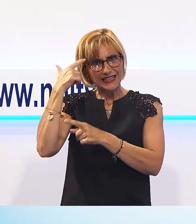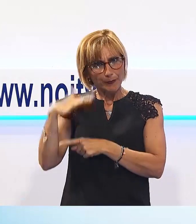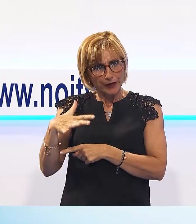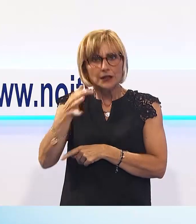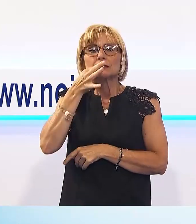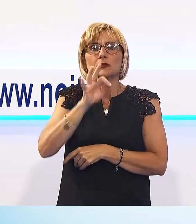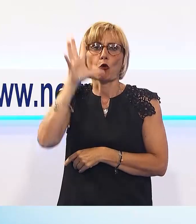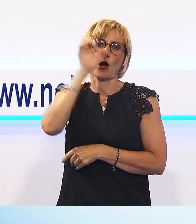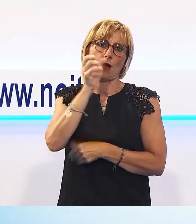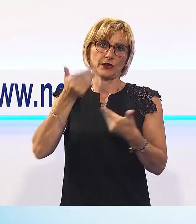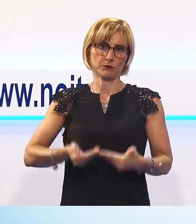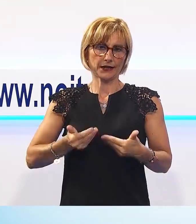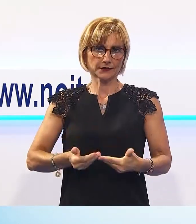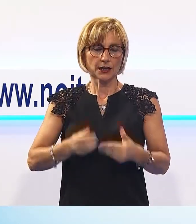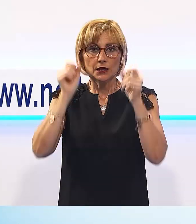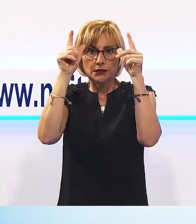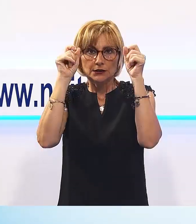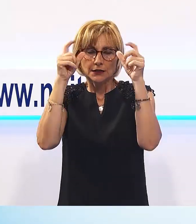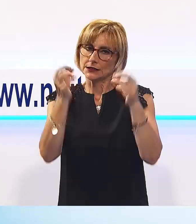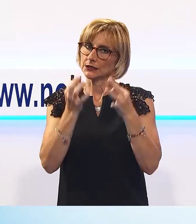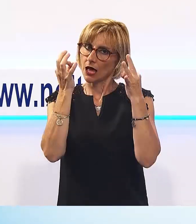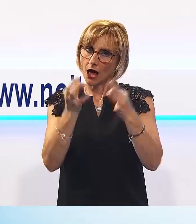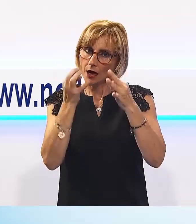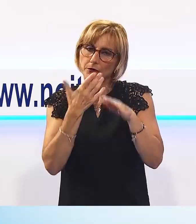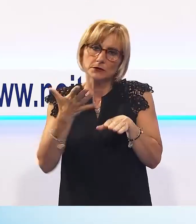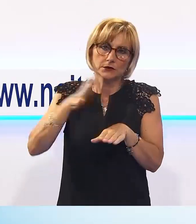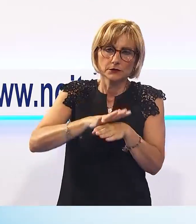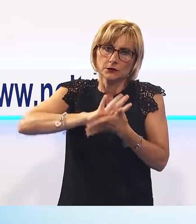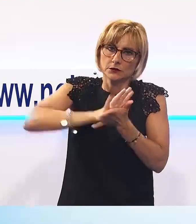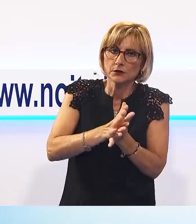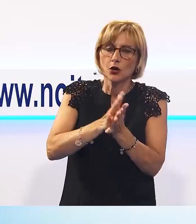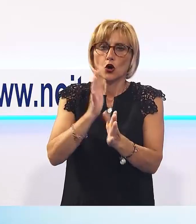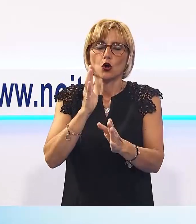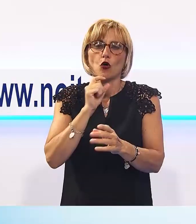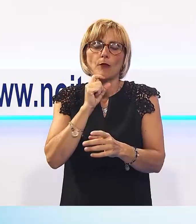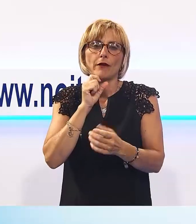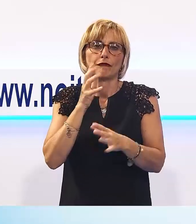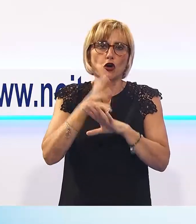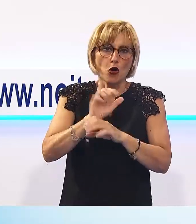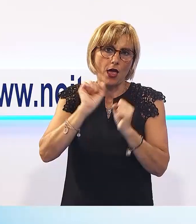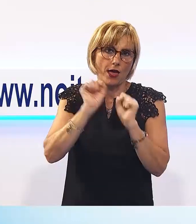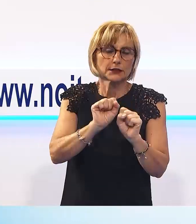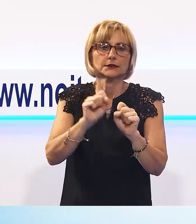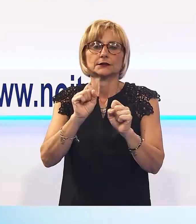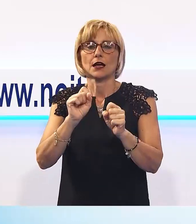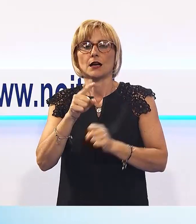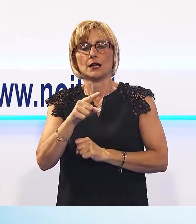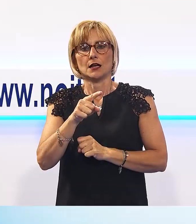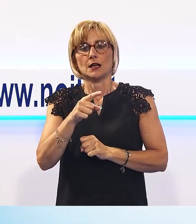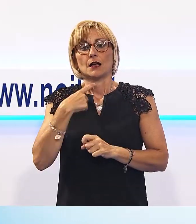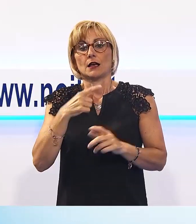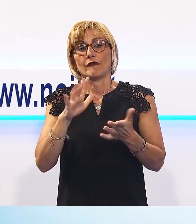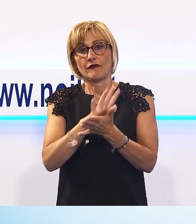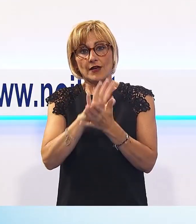presente ed essere sempre vigili contro la sopraffazione, l'intolleranza e la violenza. Le celebrazioni avranno inizio il 3 agosto a Fiano,